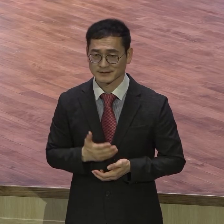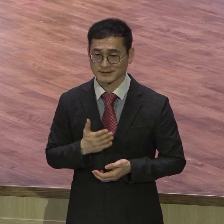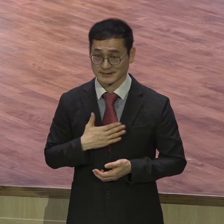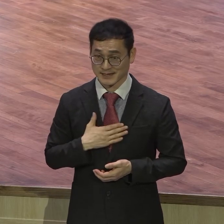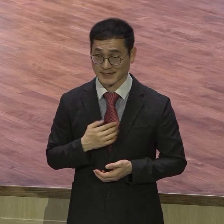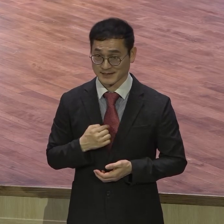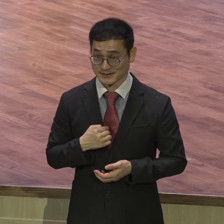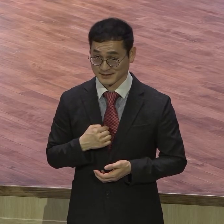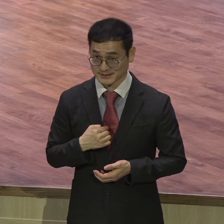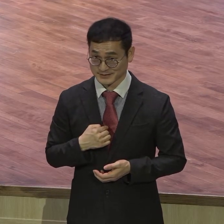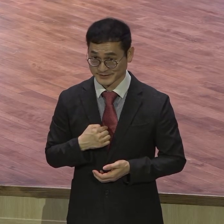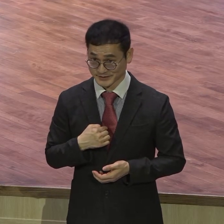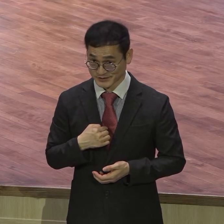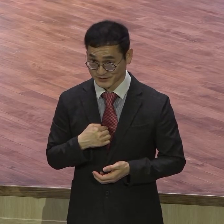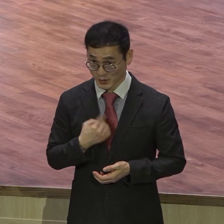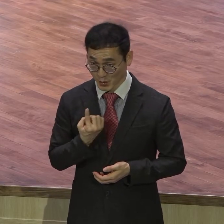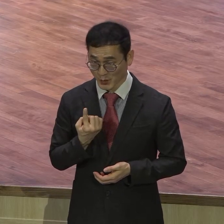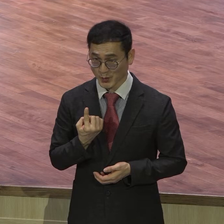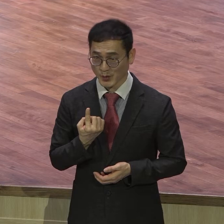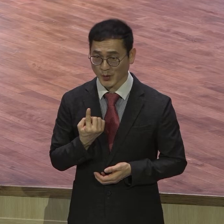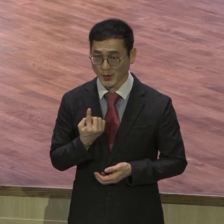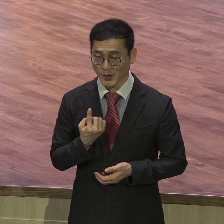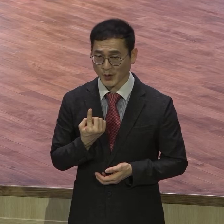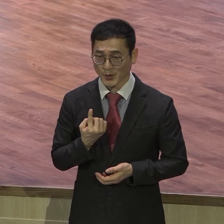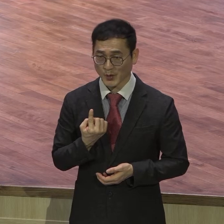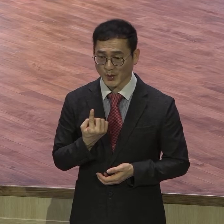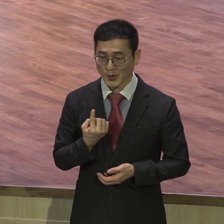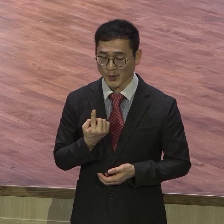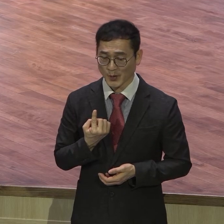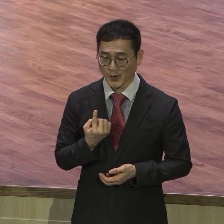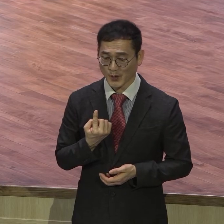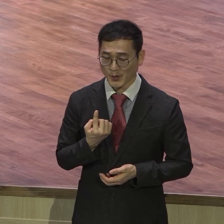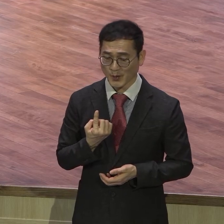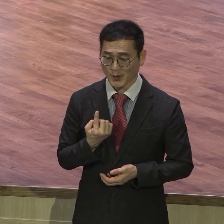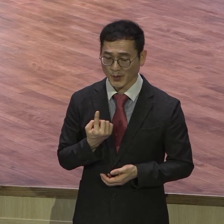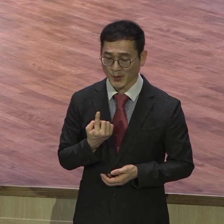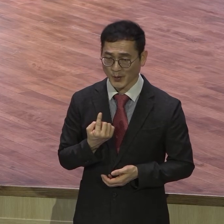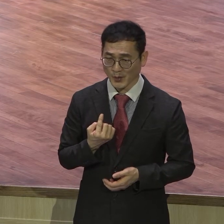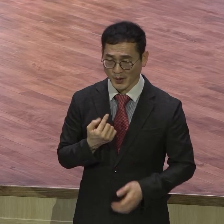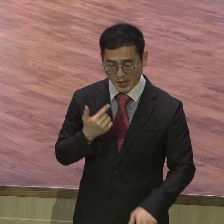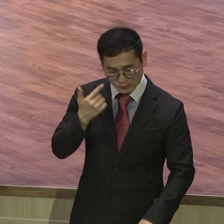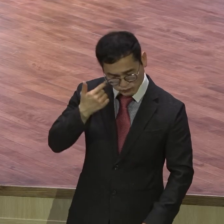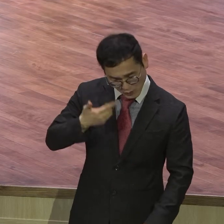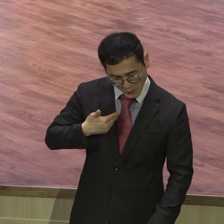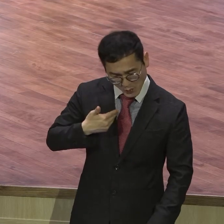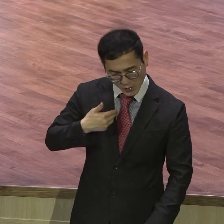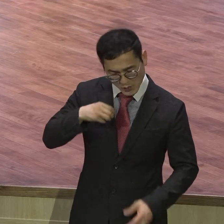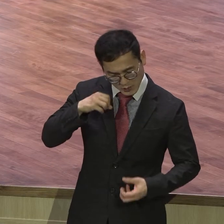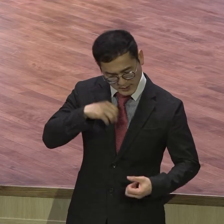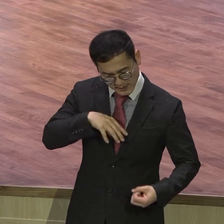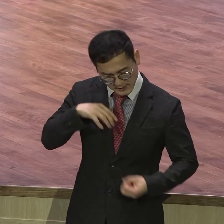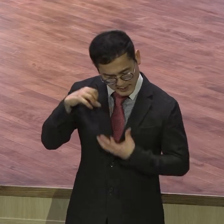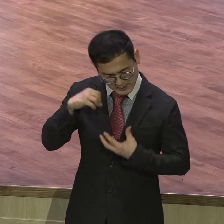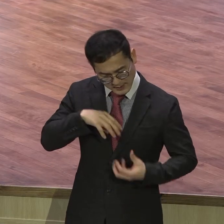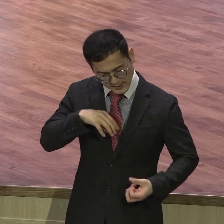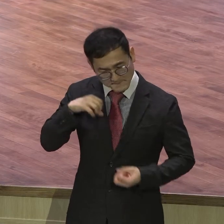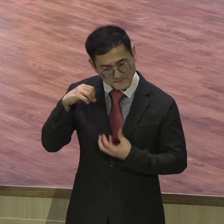자기에게 어떤 내용으로 말하는 건 그런가가 중요해요 나아가 나와 내 자신에게